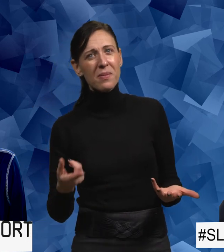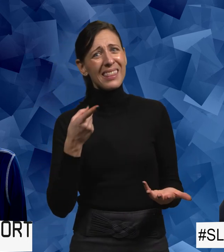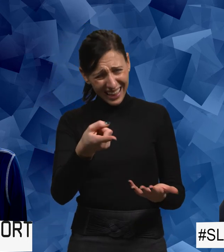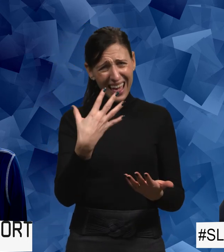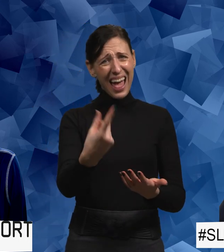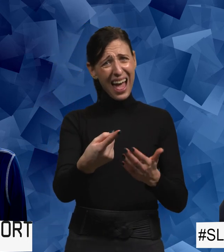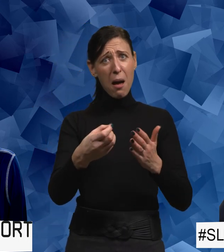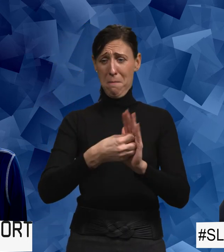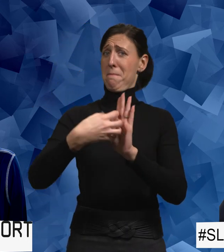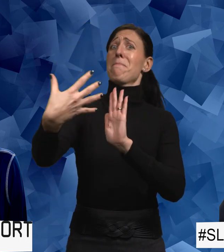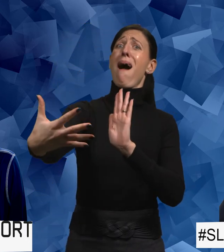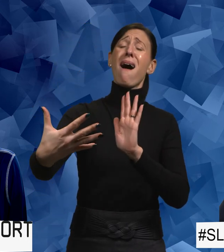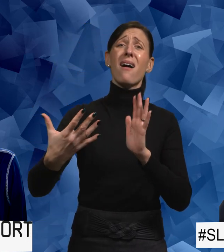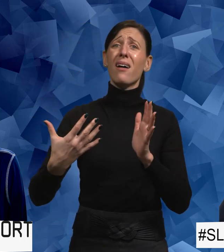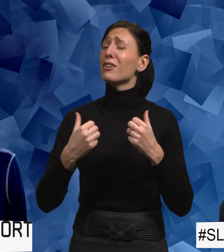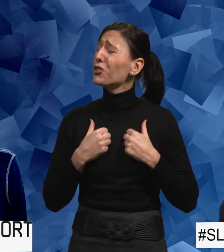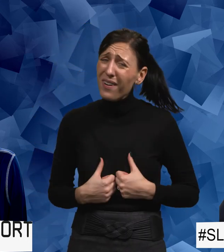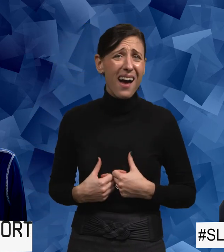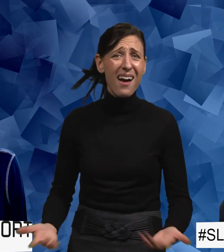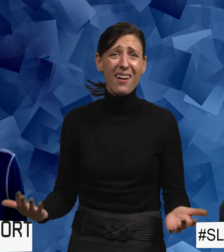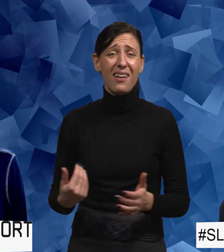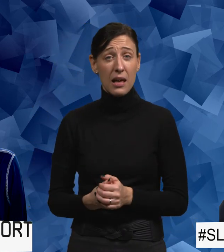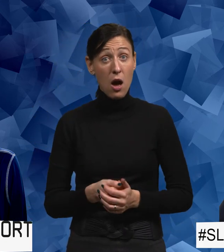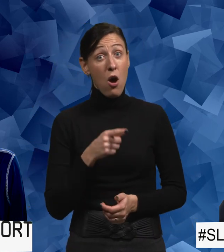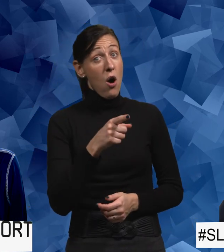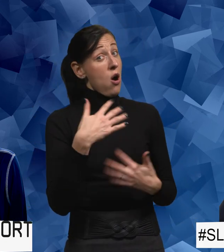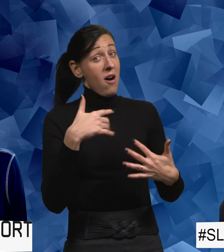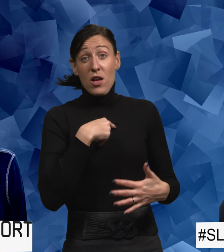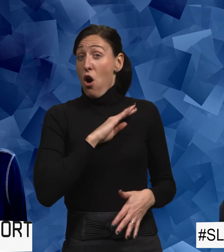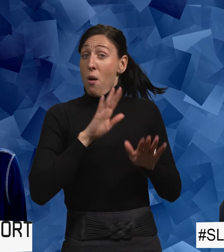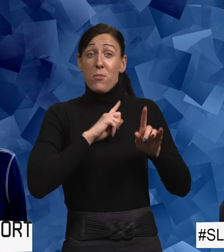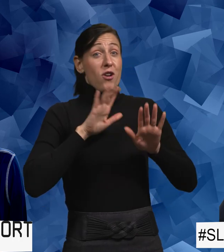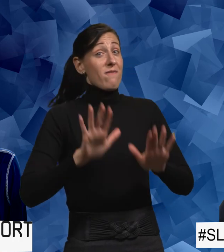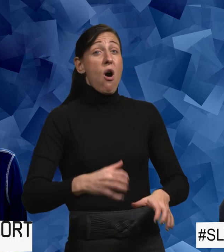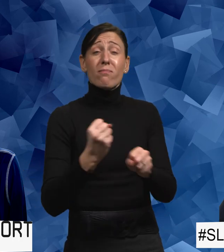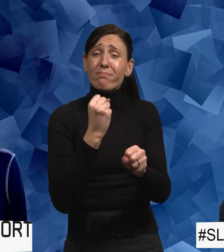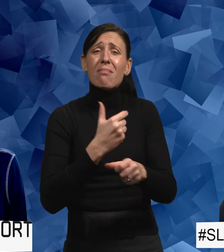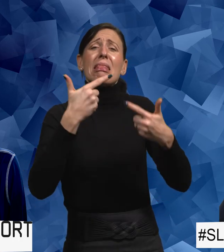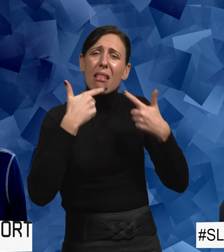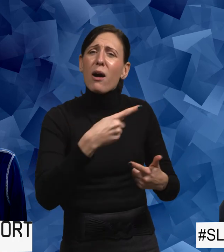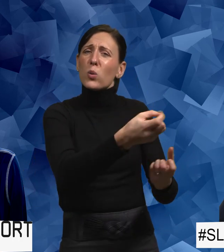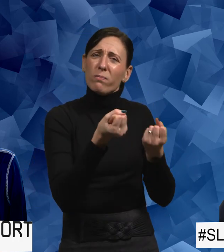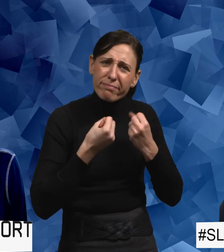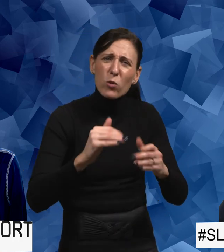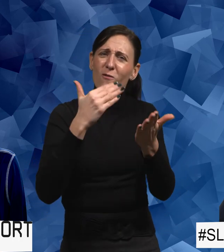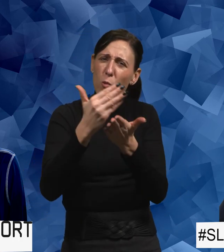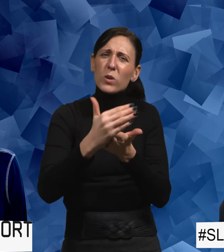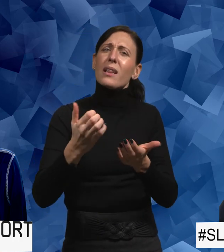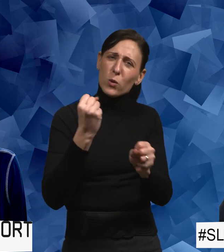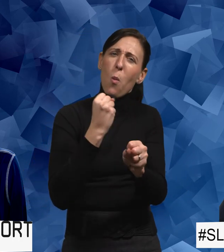Det är det som leder till det hela tyvärr. Vi har verkligen en hel del kvar att jobba på. Tack för att du är så engagerad och fortsätter jobba med den här